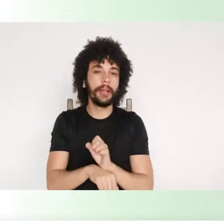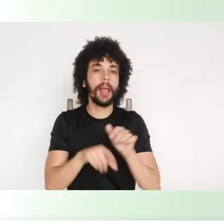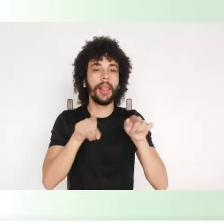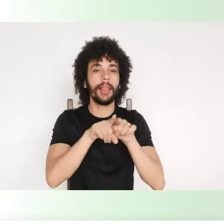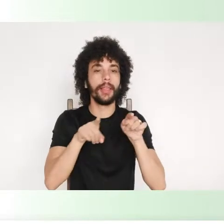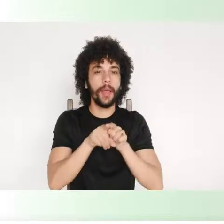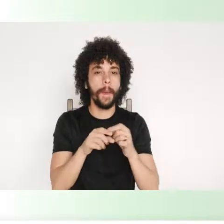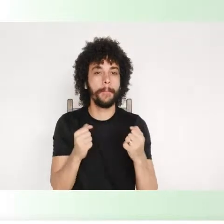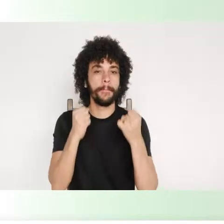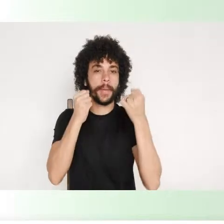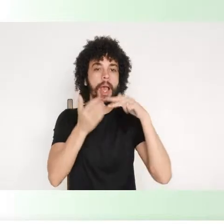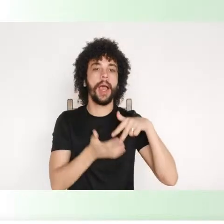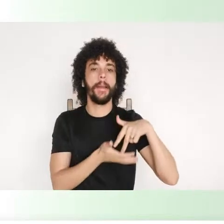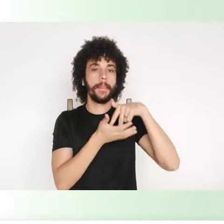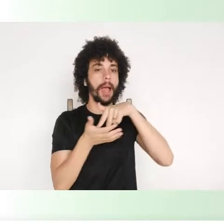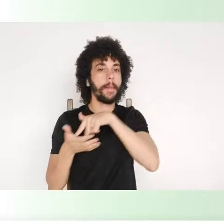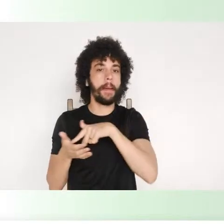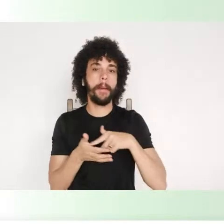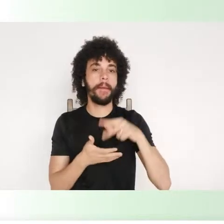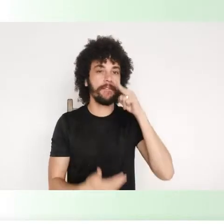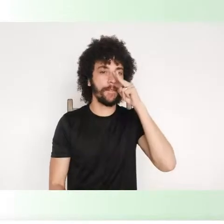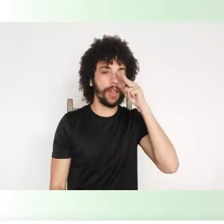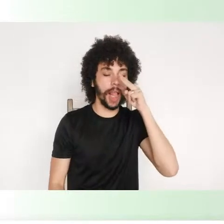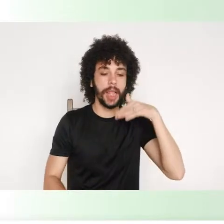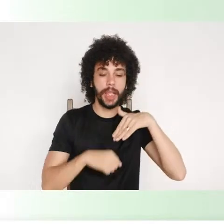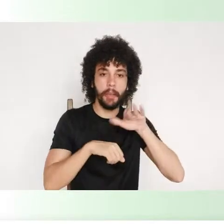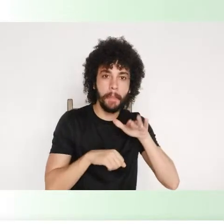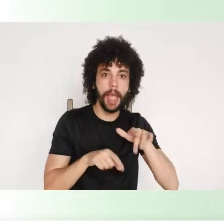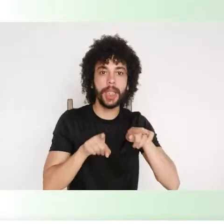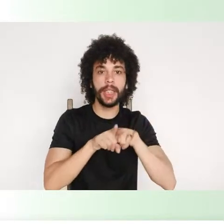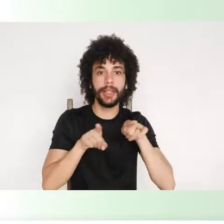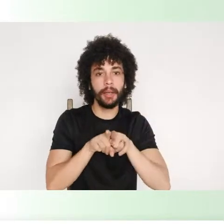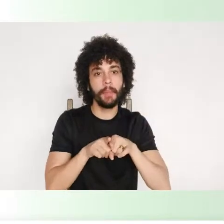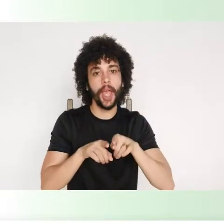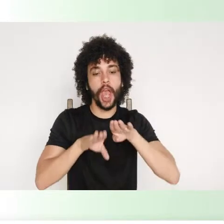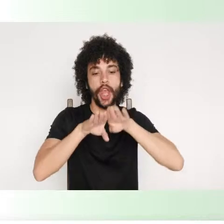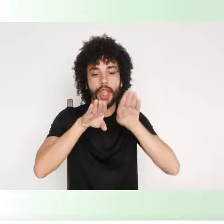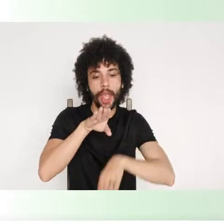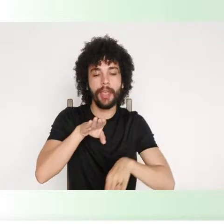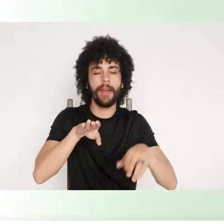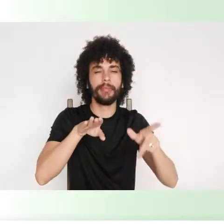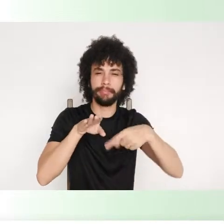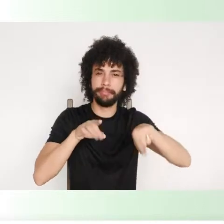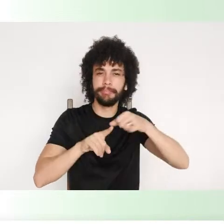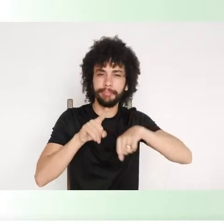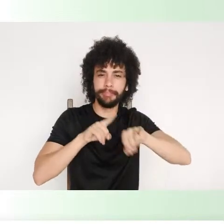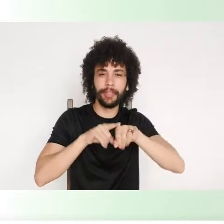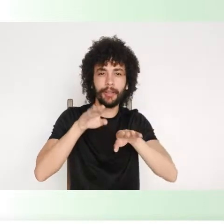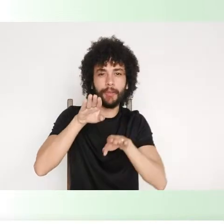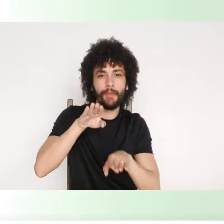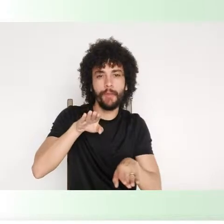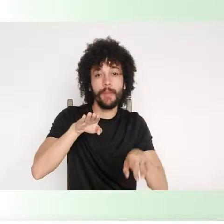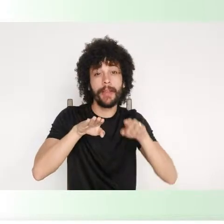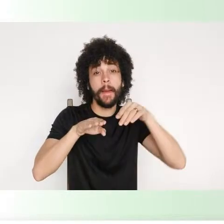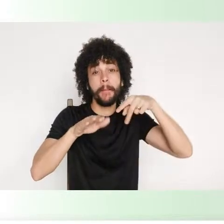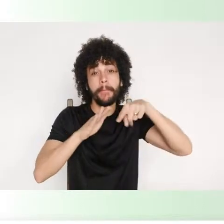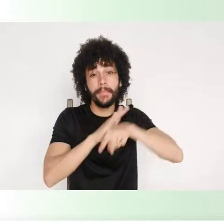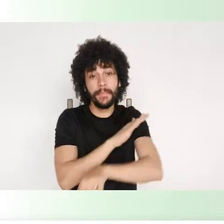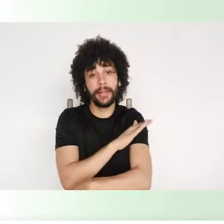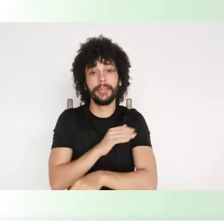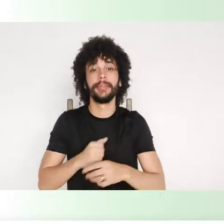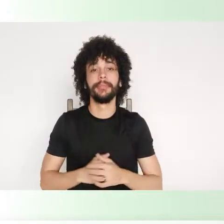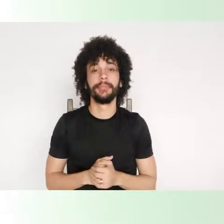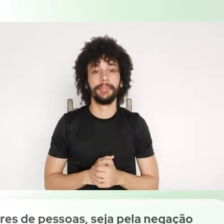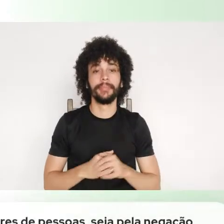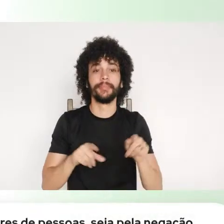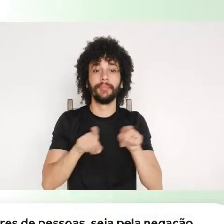fortalecer cada vez mais e essa desigualdade social vai se aprofundar, onde